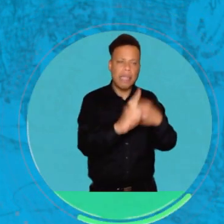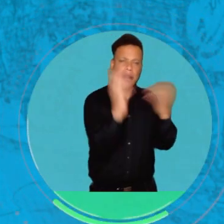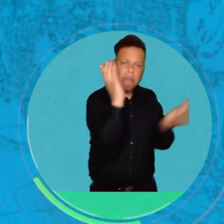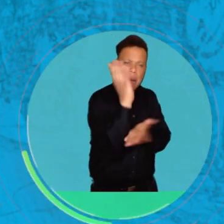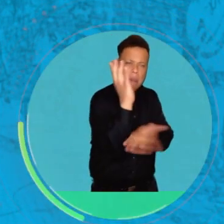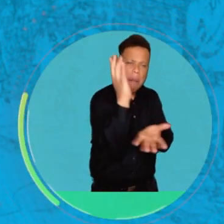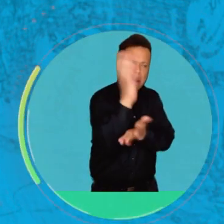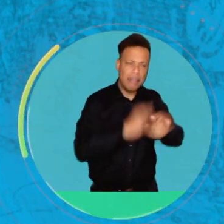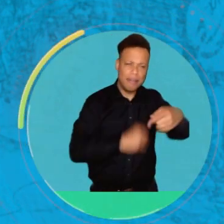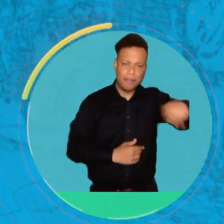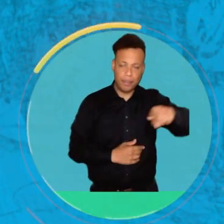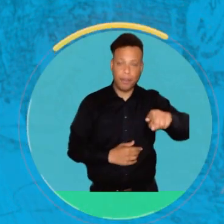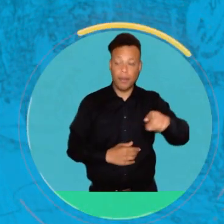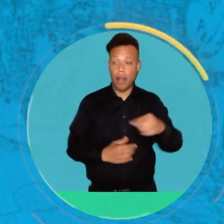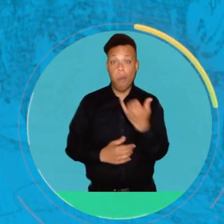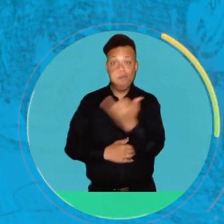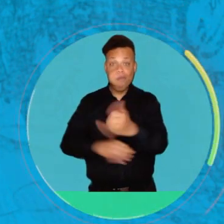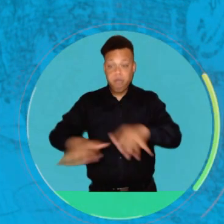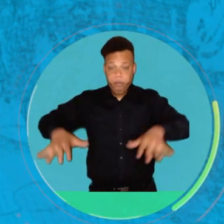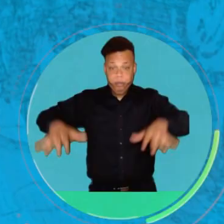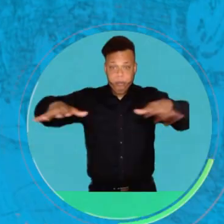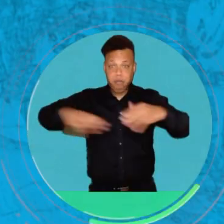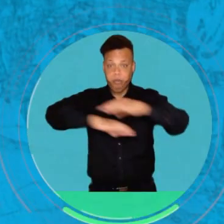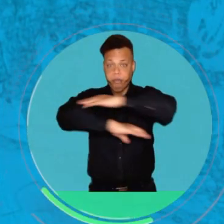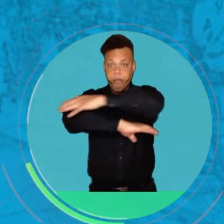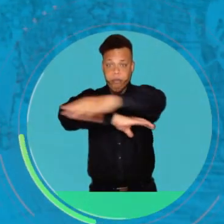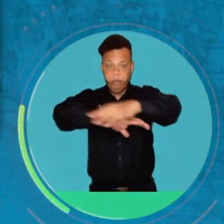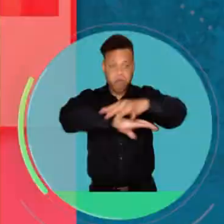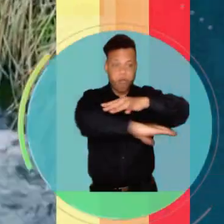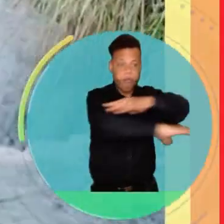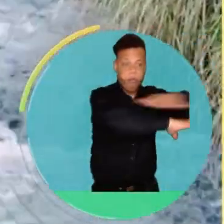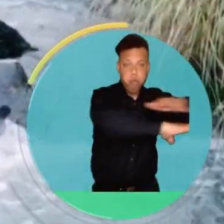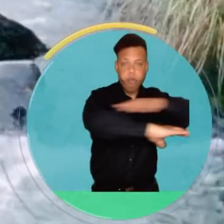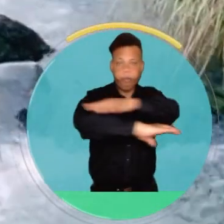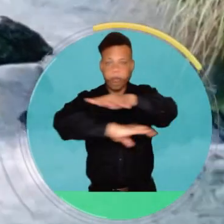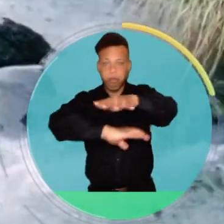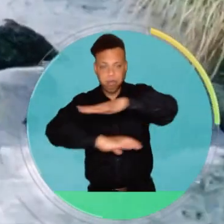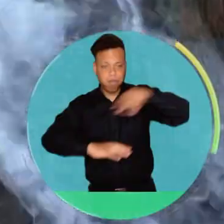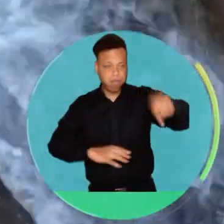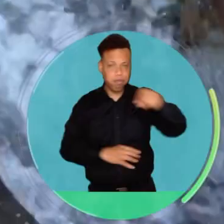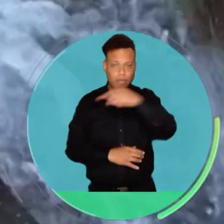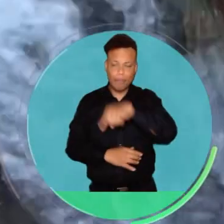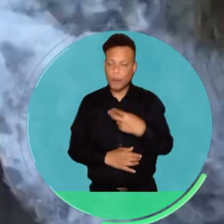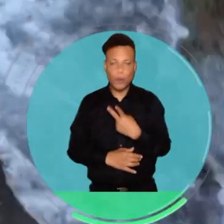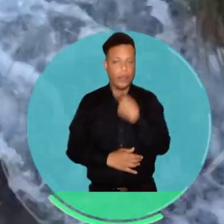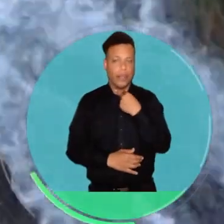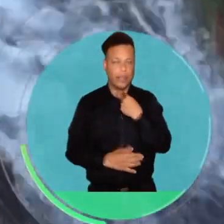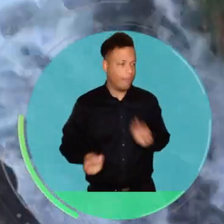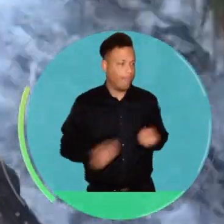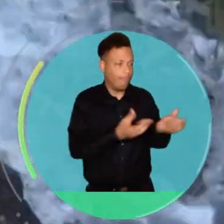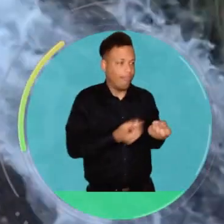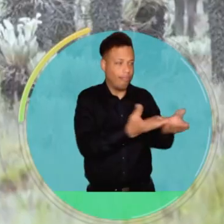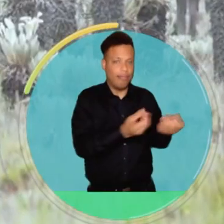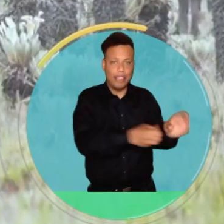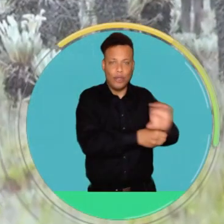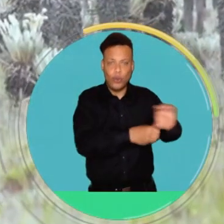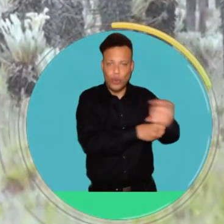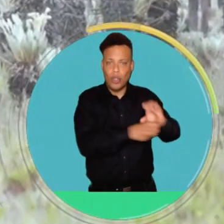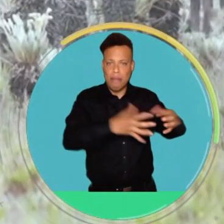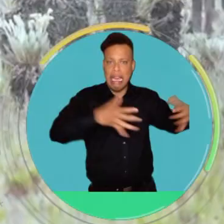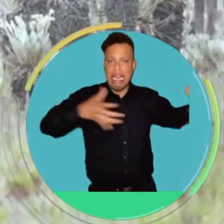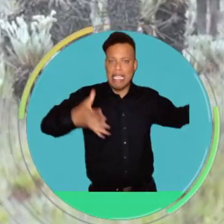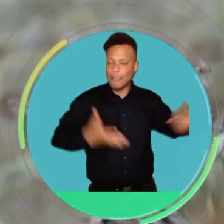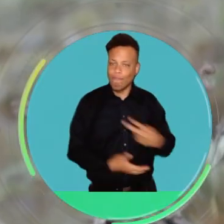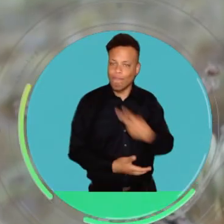por la deforestación. La oferta hídrica de los embalsos y reservorios de agua está siendo insuficiente para abastecer el crecimiento